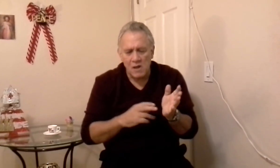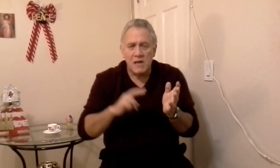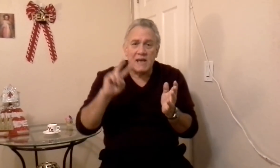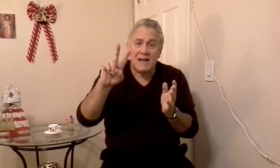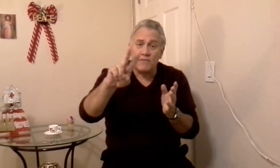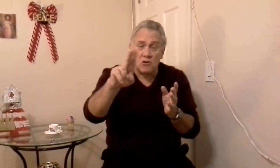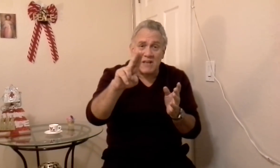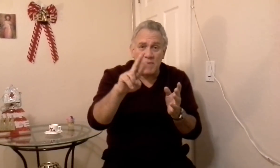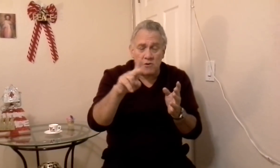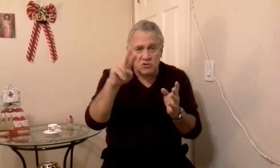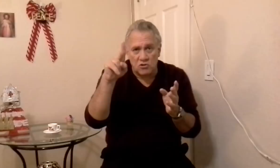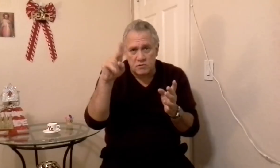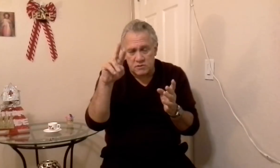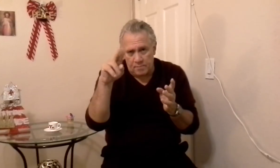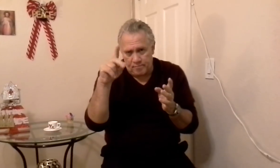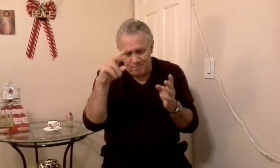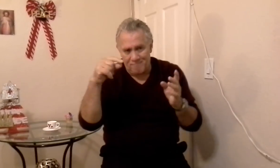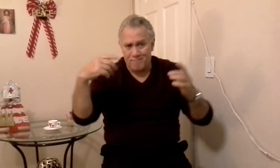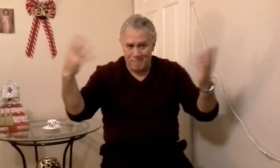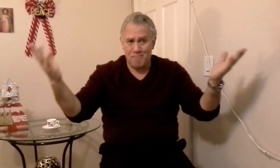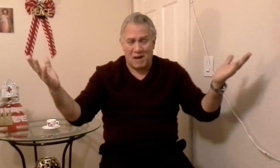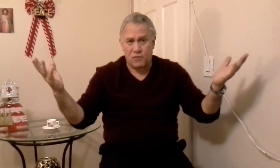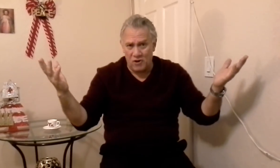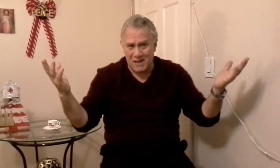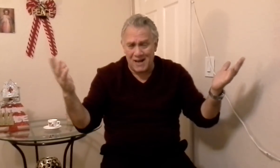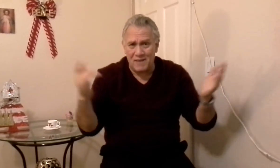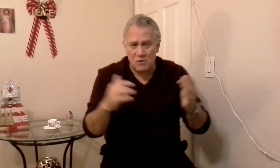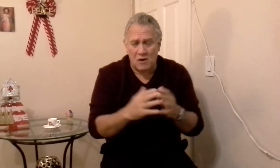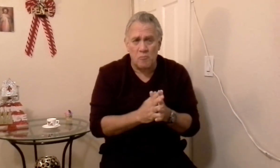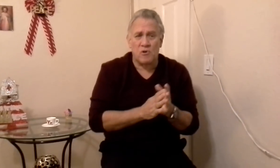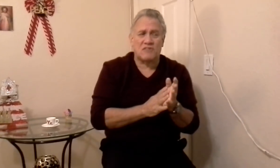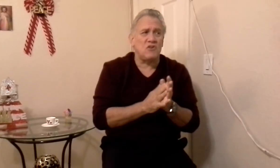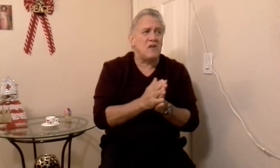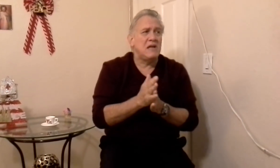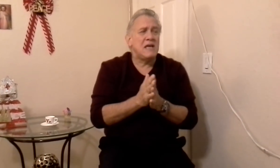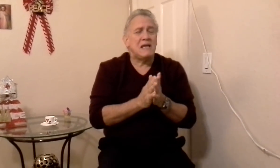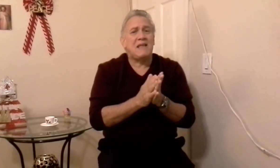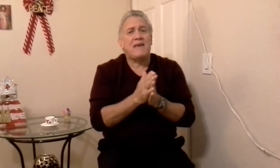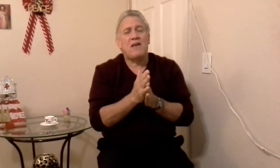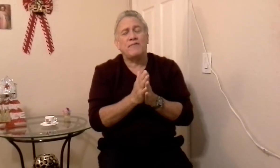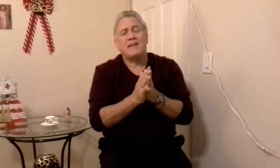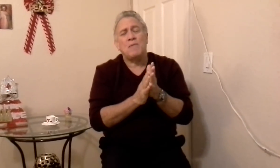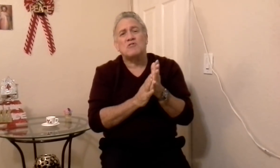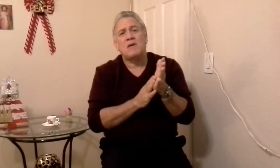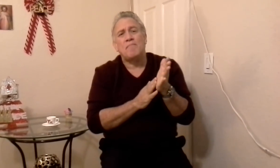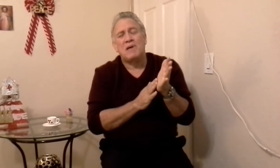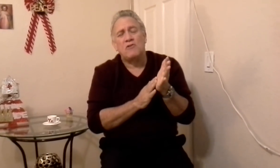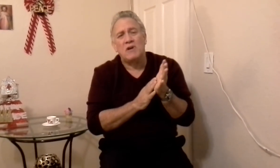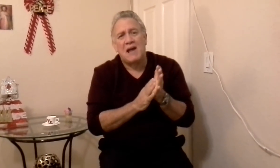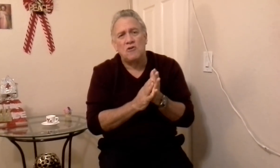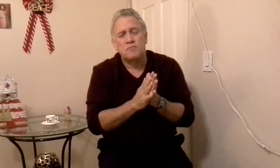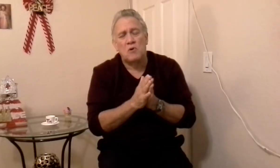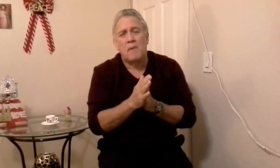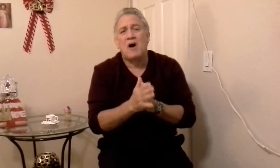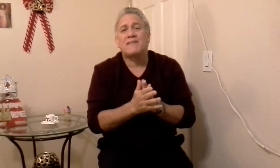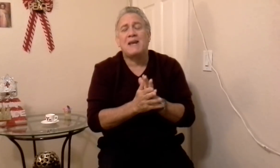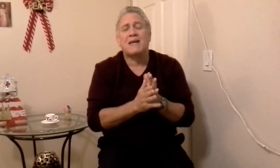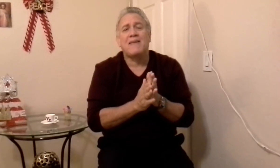y eran dos amigos, dos patrones grandes de una corporación, y le dijeron, tenemos que perdonarlos, pero vamos a tener que